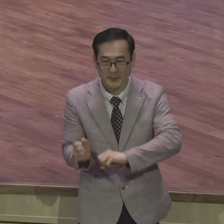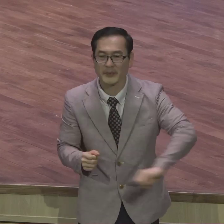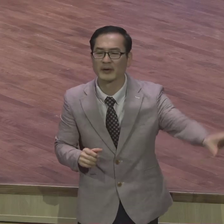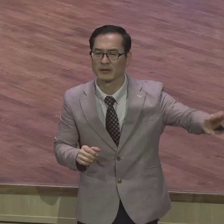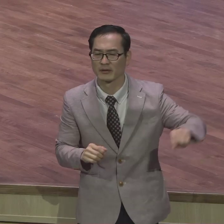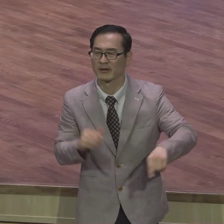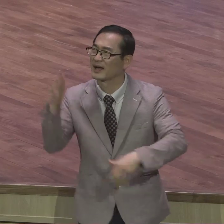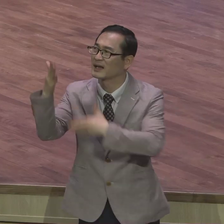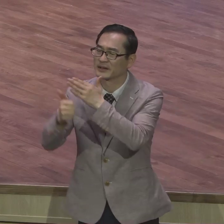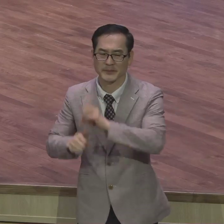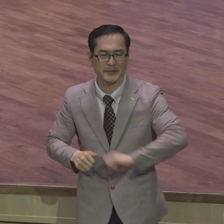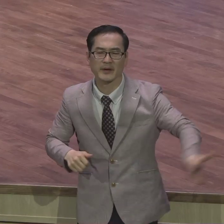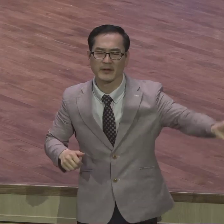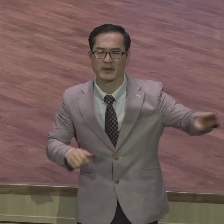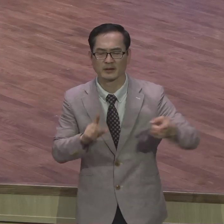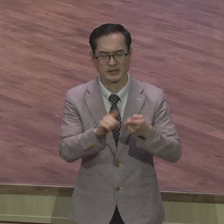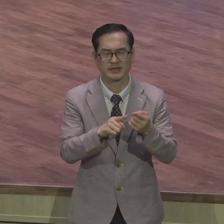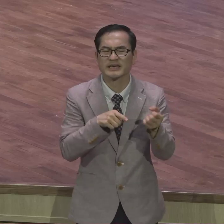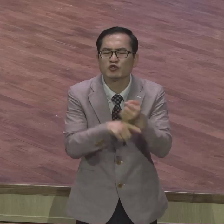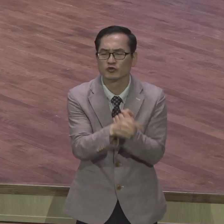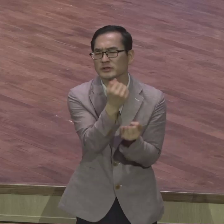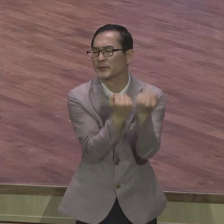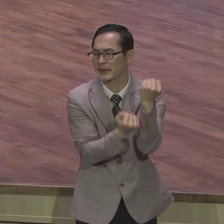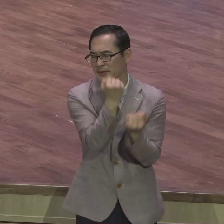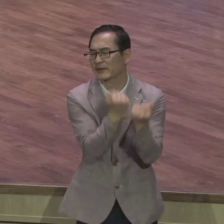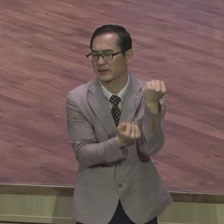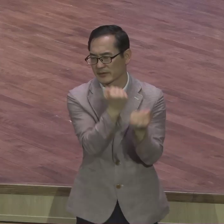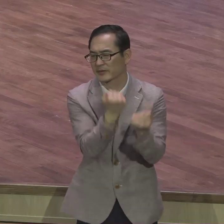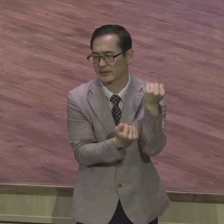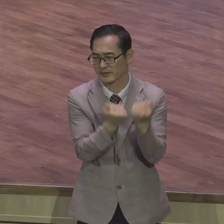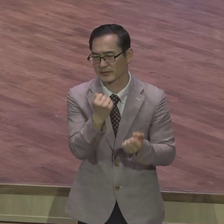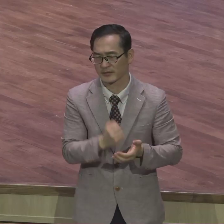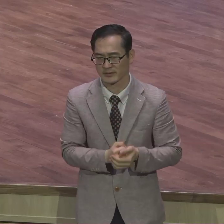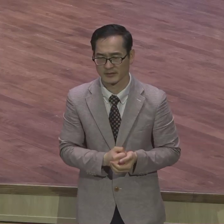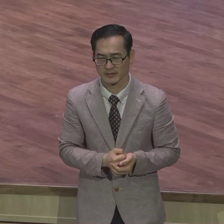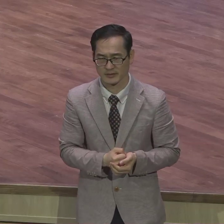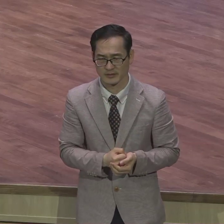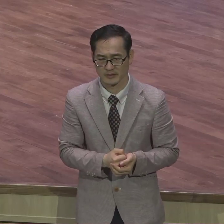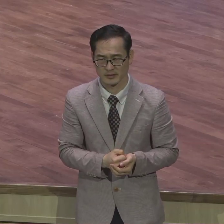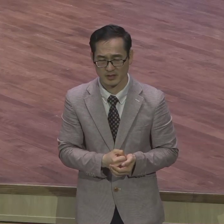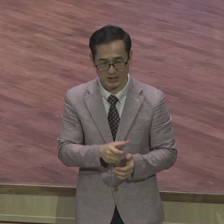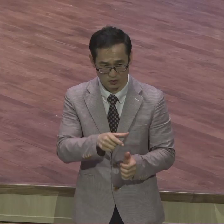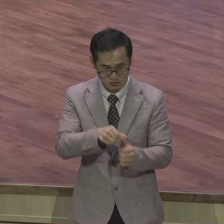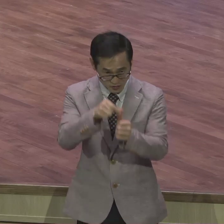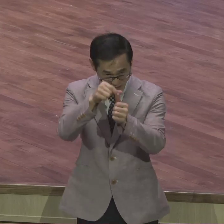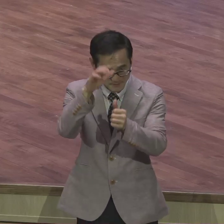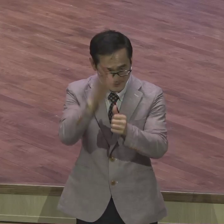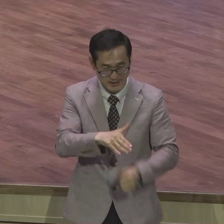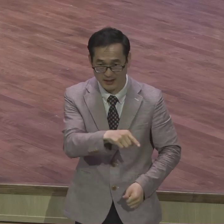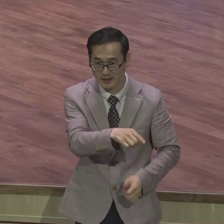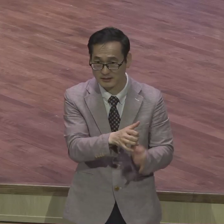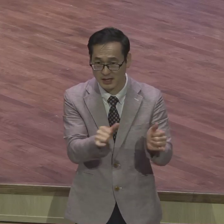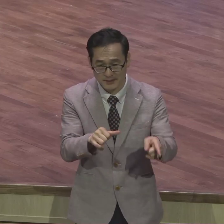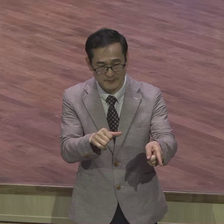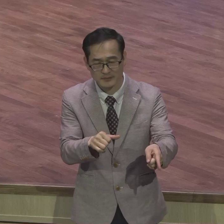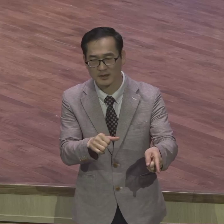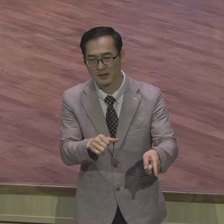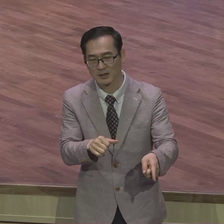안타까운 마음이지요 구원을 받은 결과가 얼마나 어마어마 엄청난 저주인가를